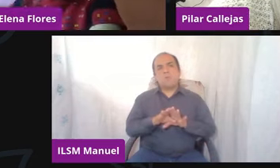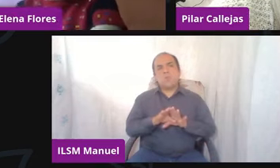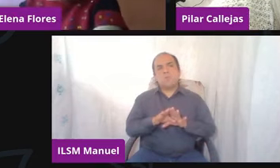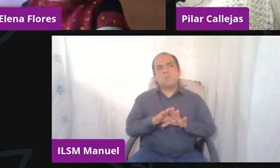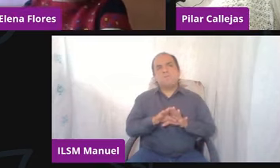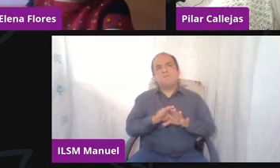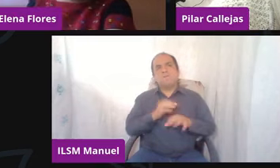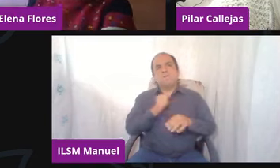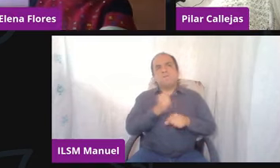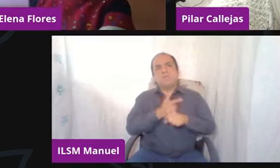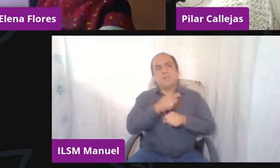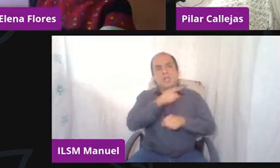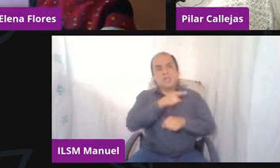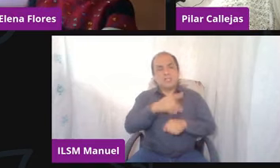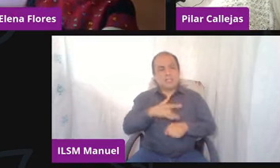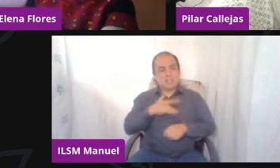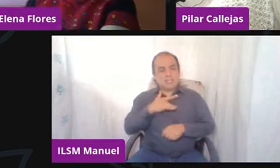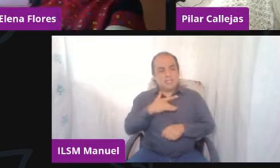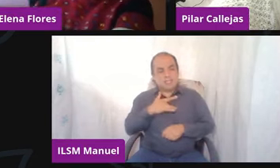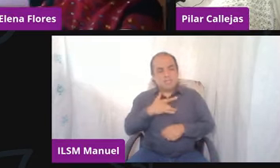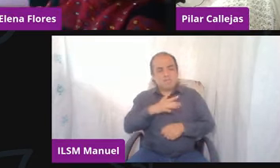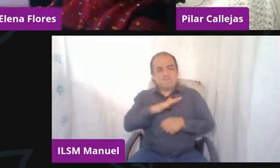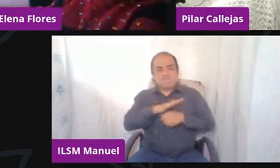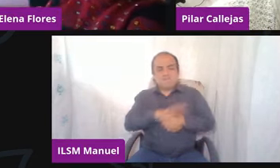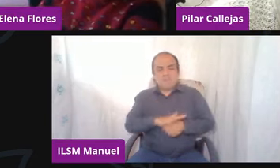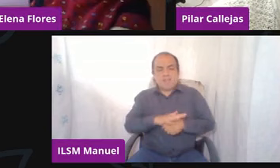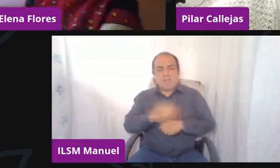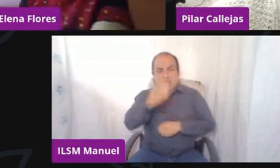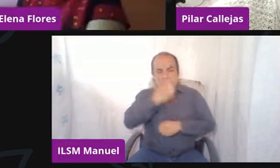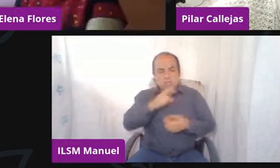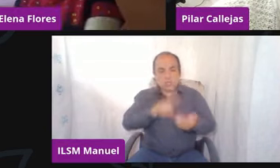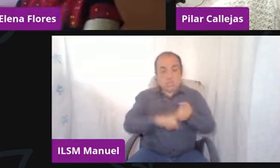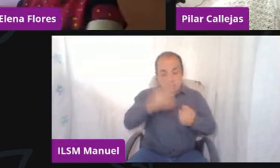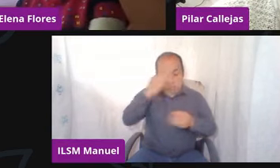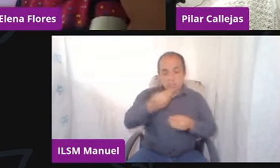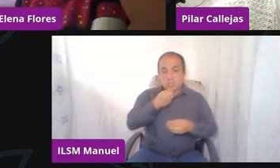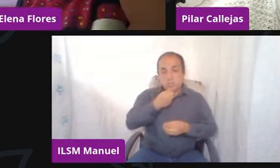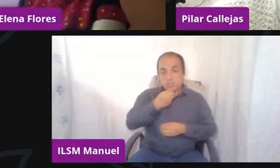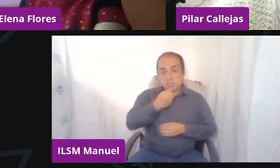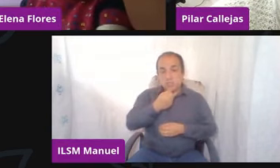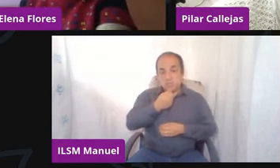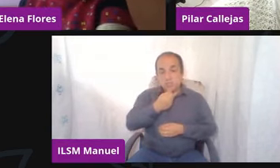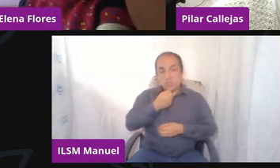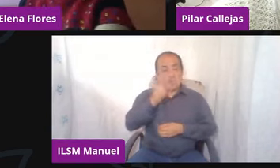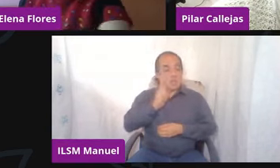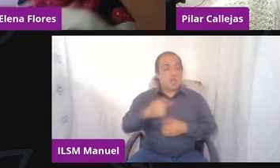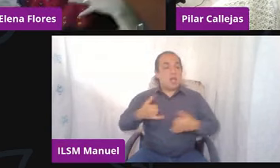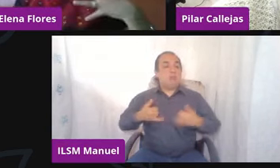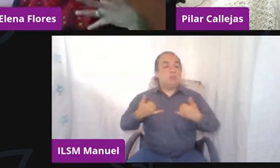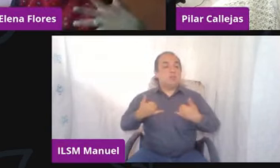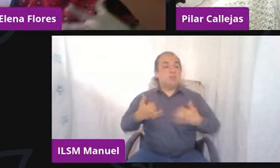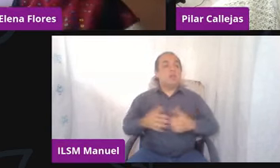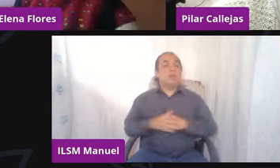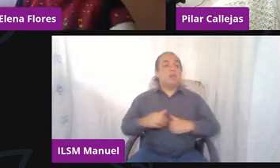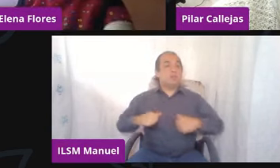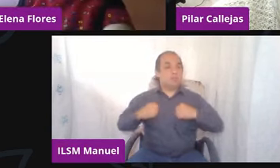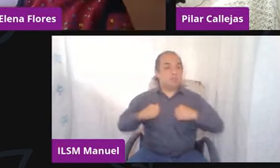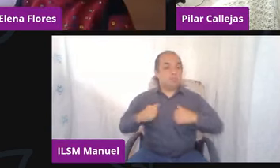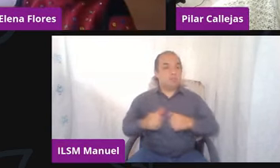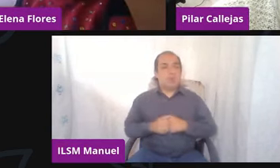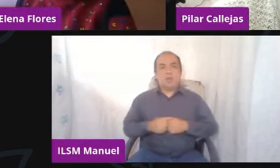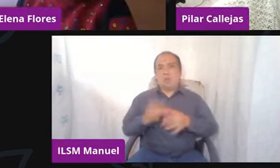escuela? Sabemos que hay muchas niñas, niños, adolescentes y personas jóvenes que no externan de una manera tan abierta